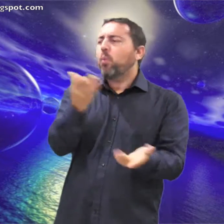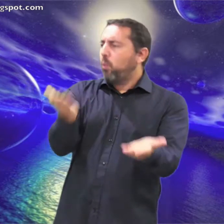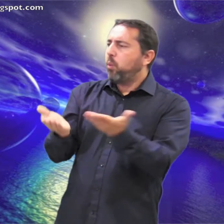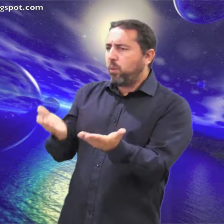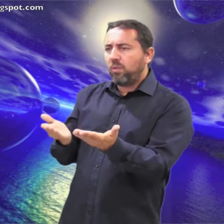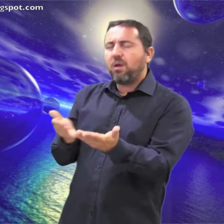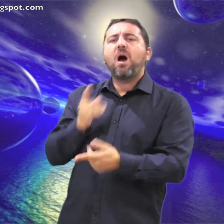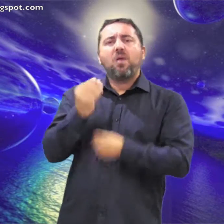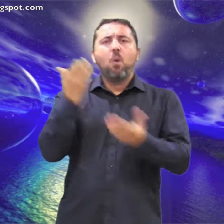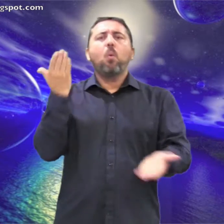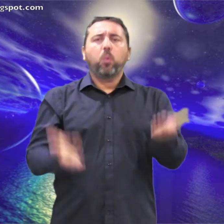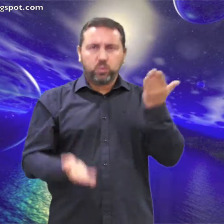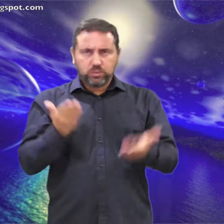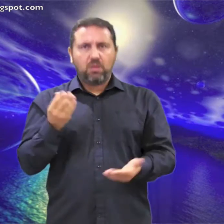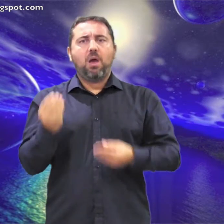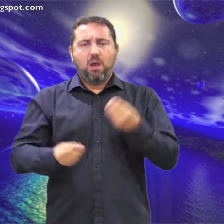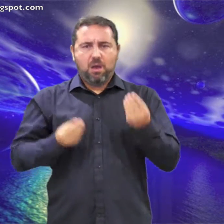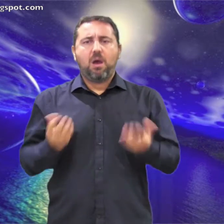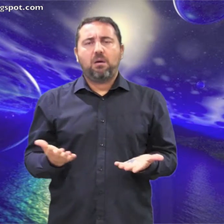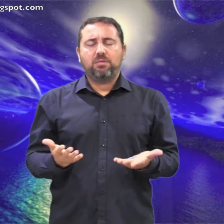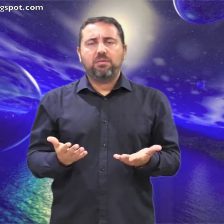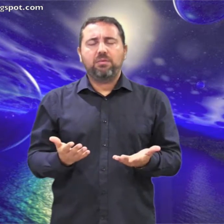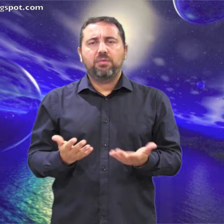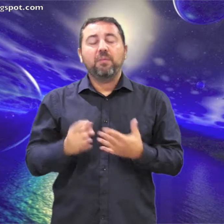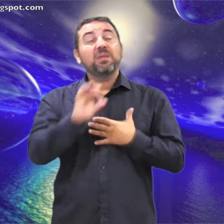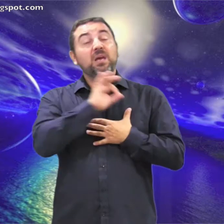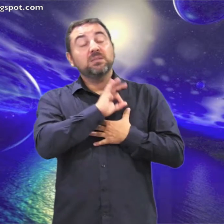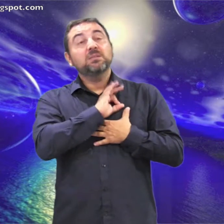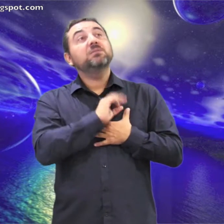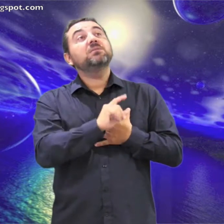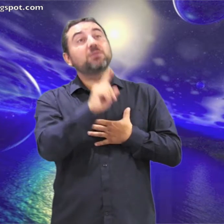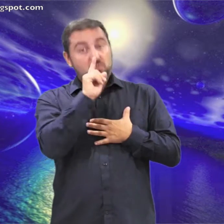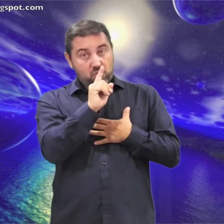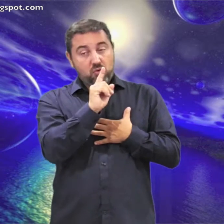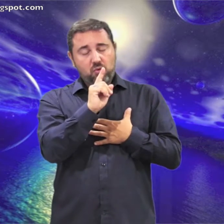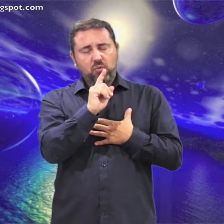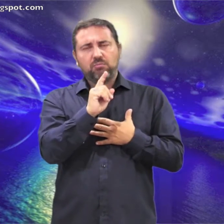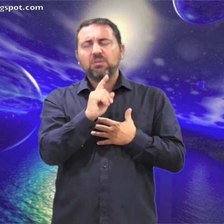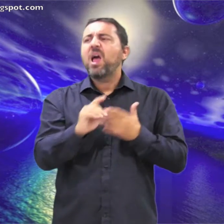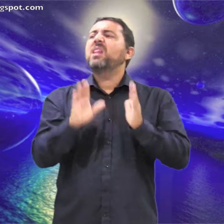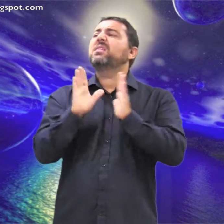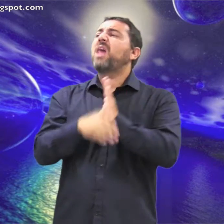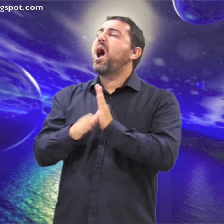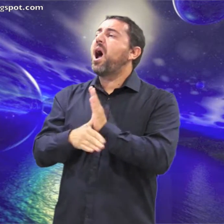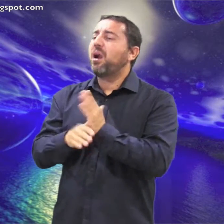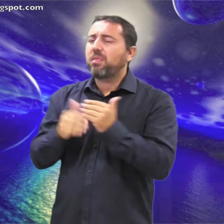Juzga a los justos y les hace justicia. El Señor no tardará.